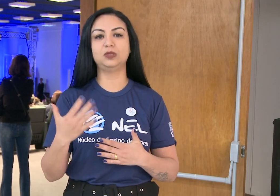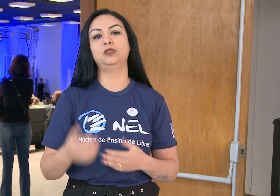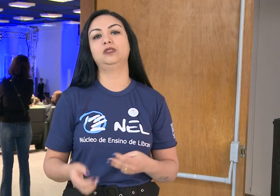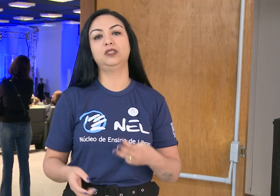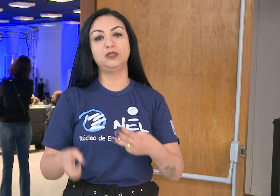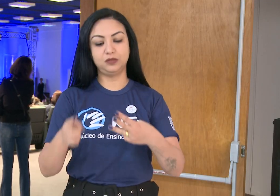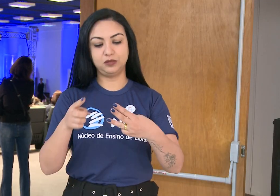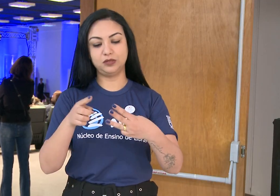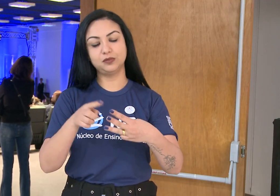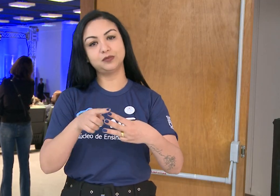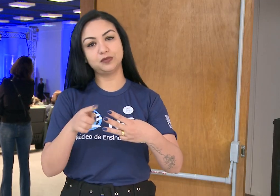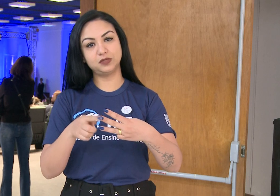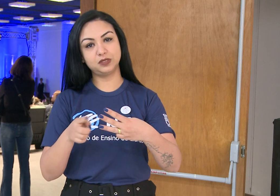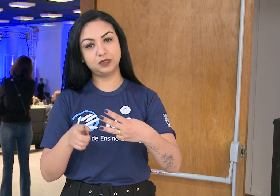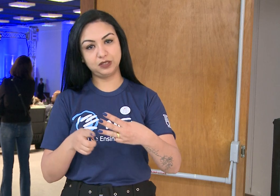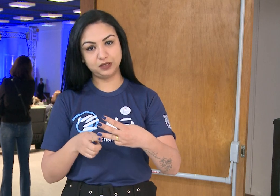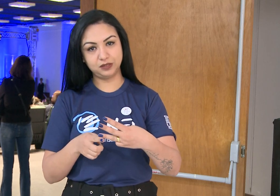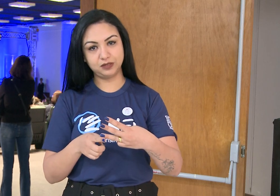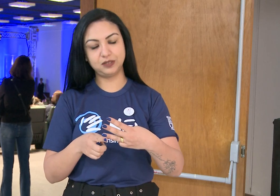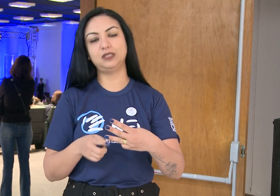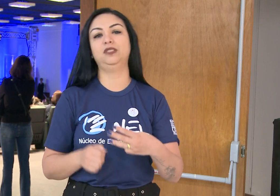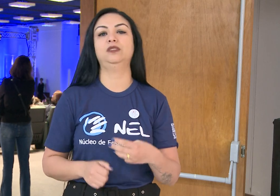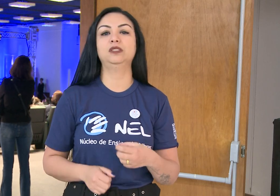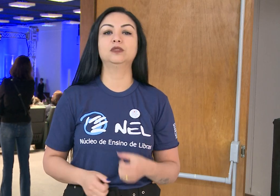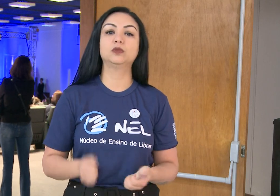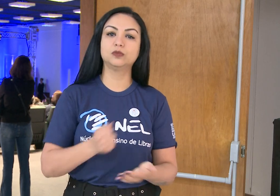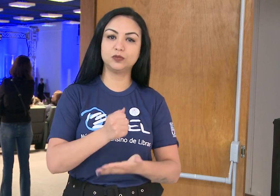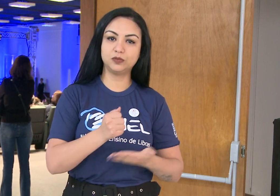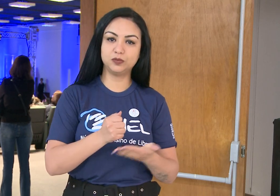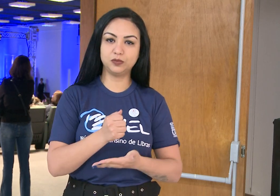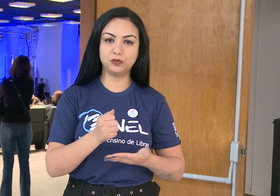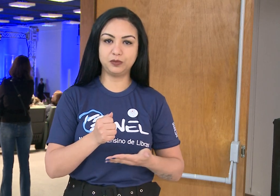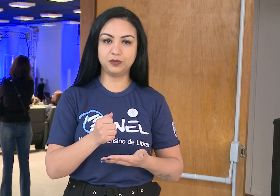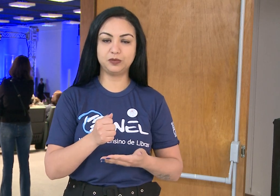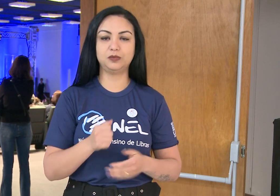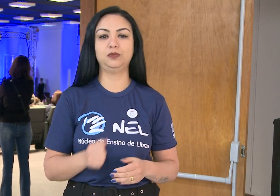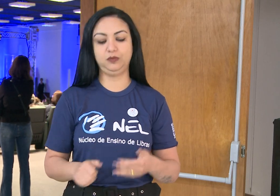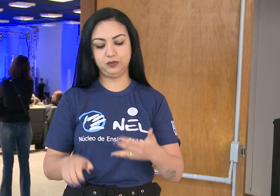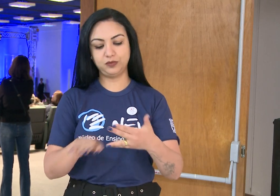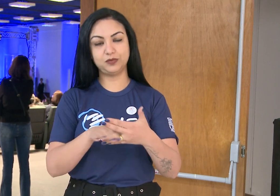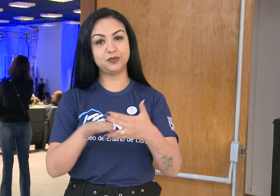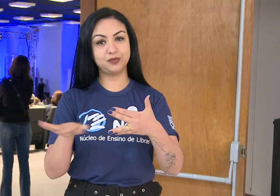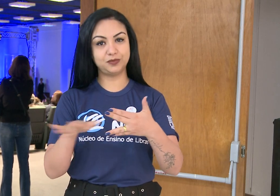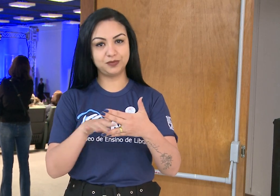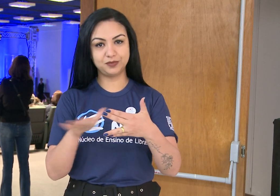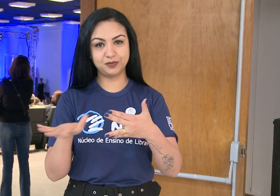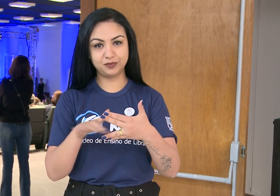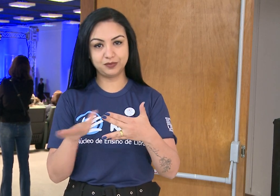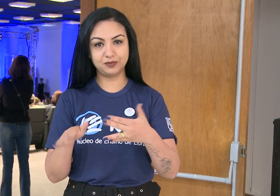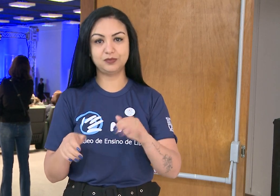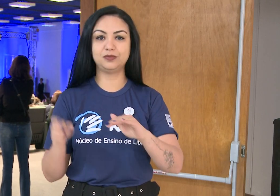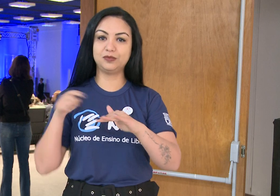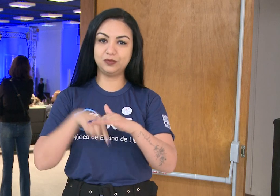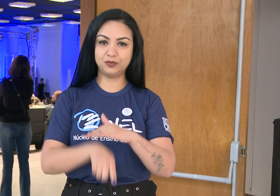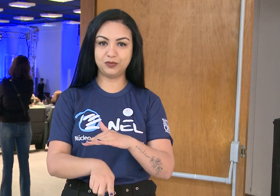existem três níveis. O nível básico, o nível intermediário e o nível avançado.